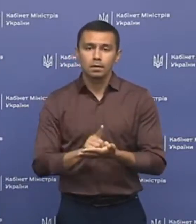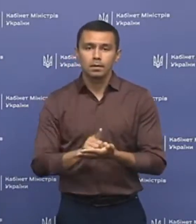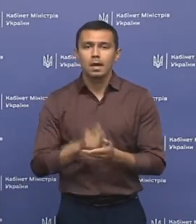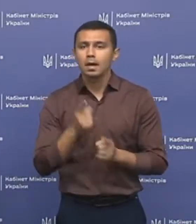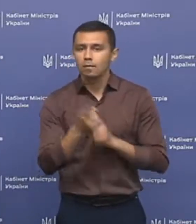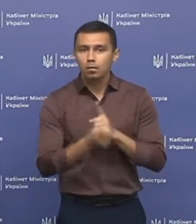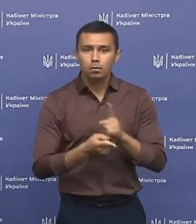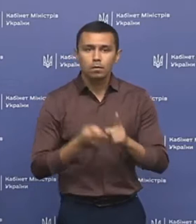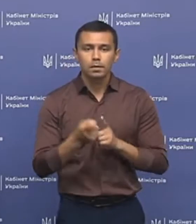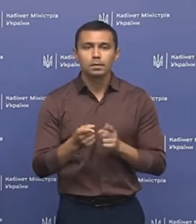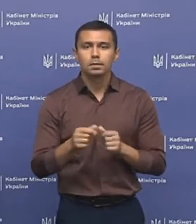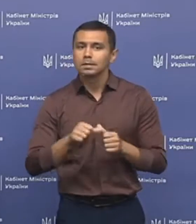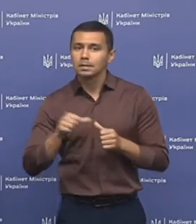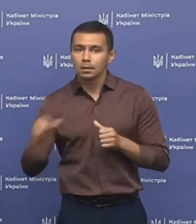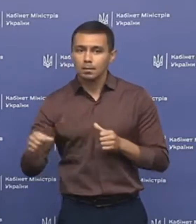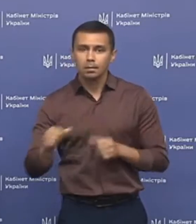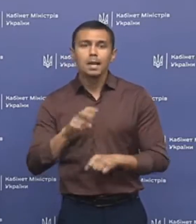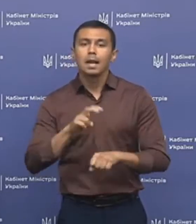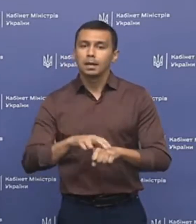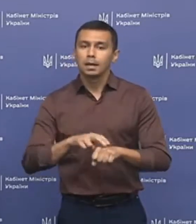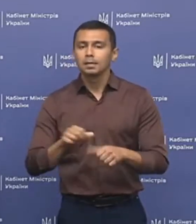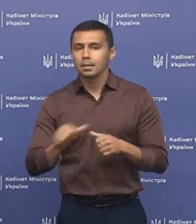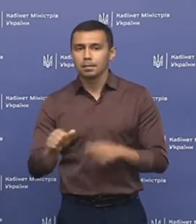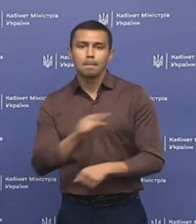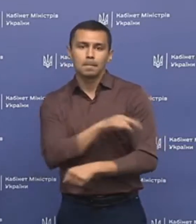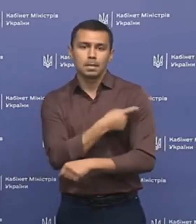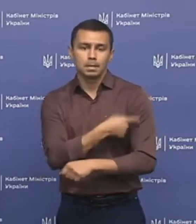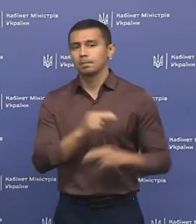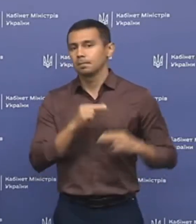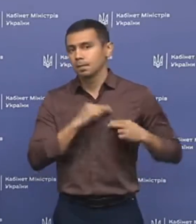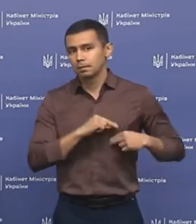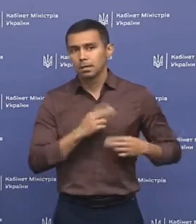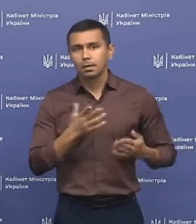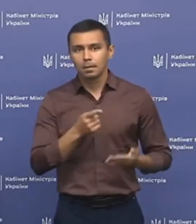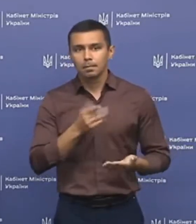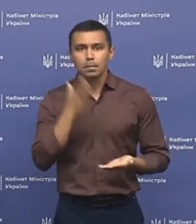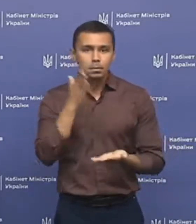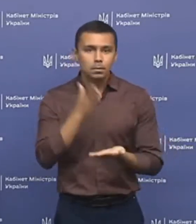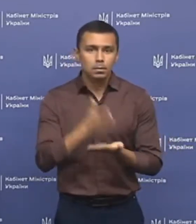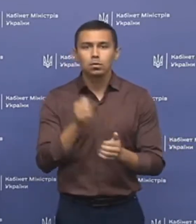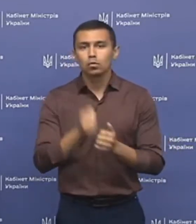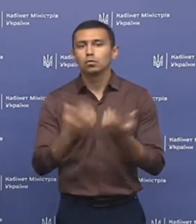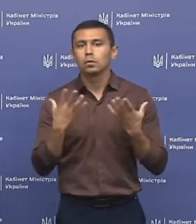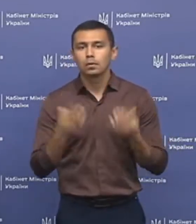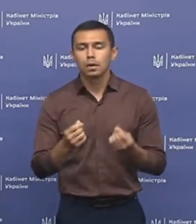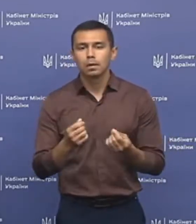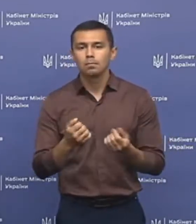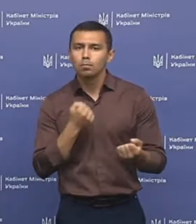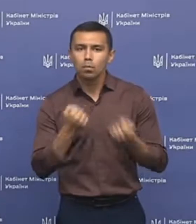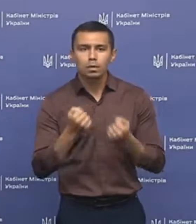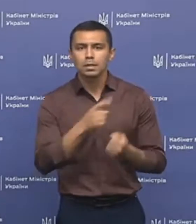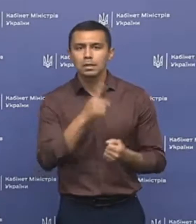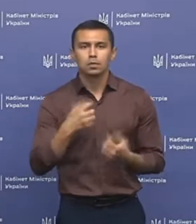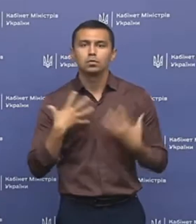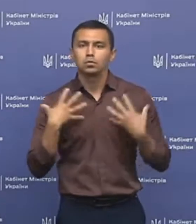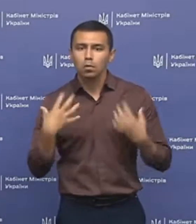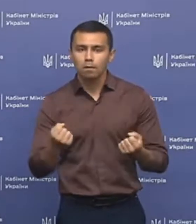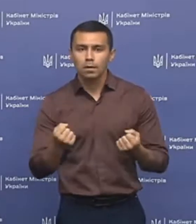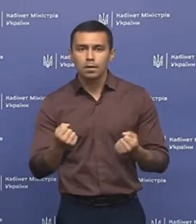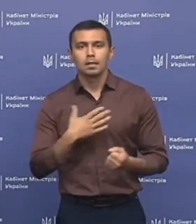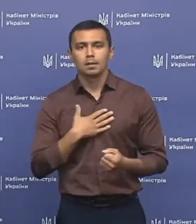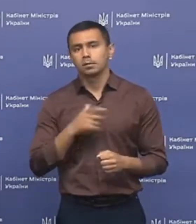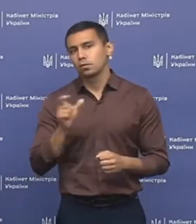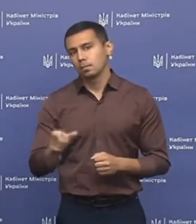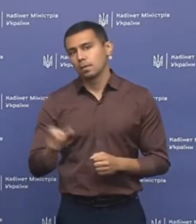реформувати саме лікарі, саме медичні працівники, які безпосередньо кожного дня борються за здоров'я